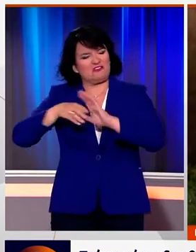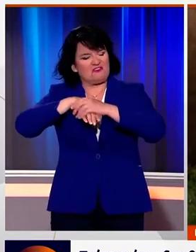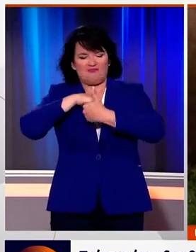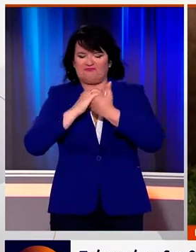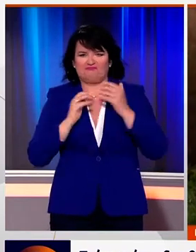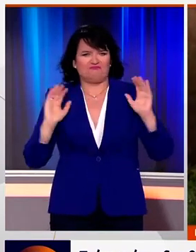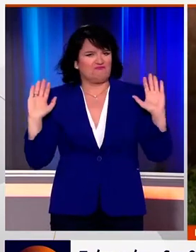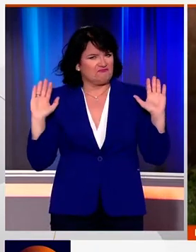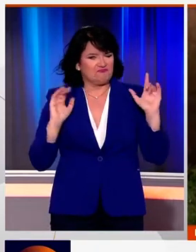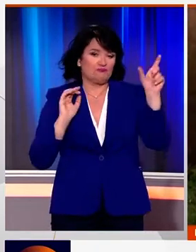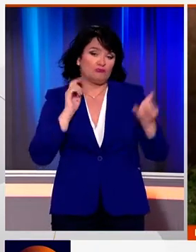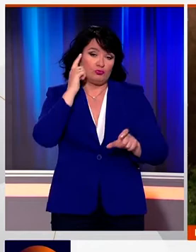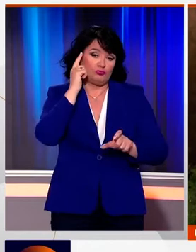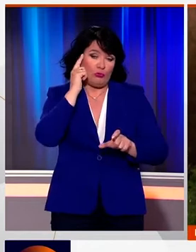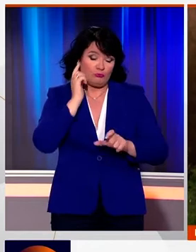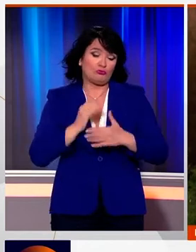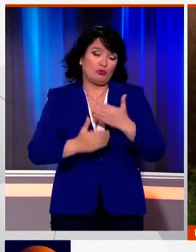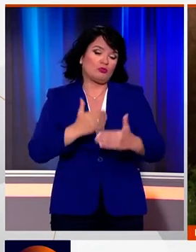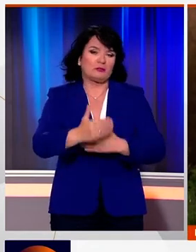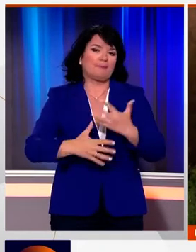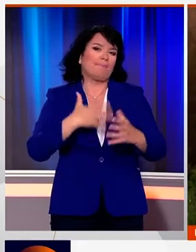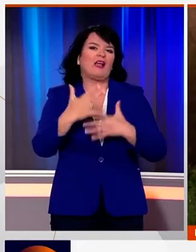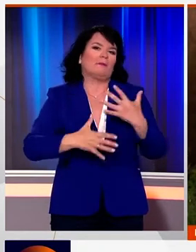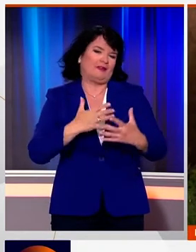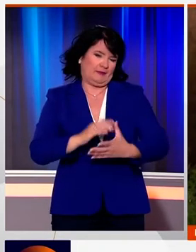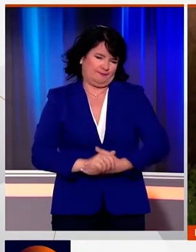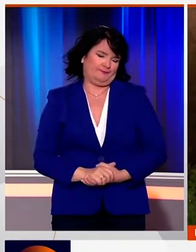ο οποίος όμως όπως είπε νομίζει ότι θα μπει σε περιπέτειες.